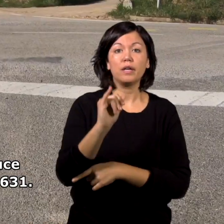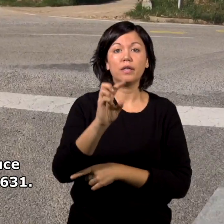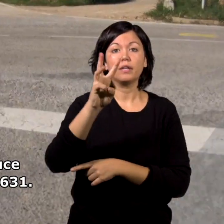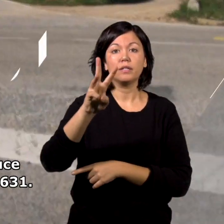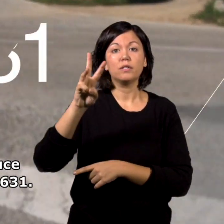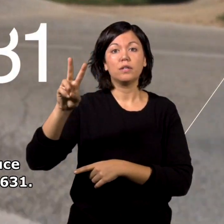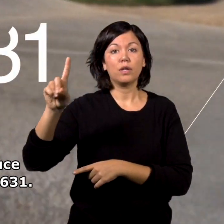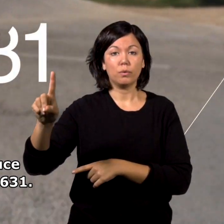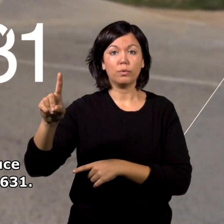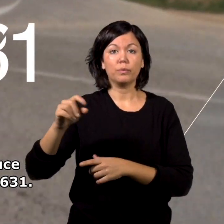631.